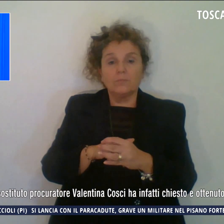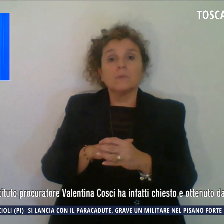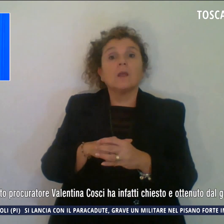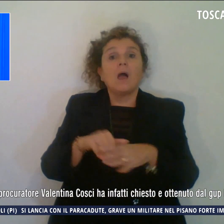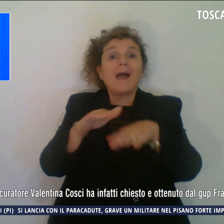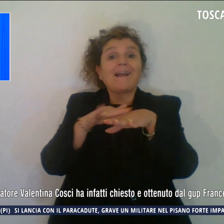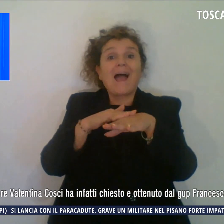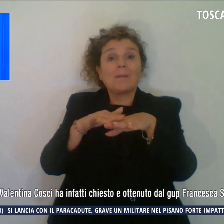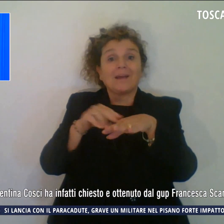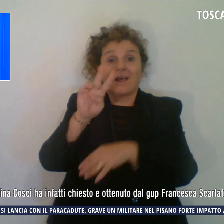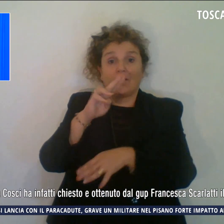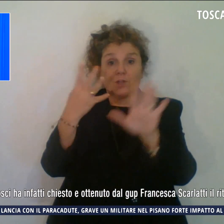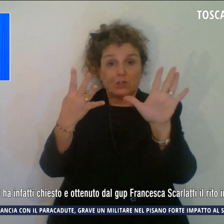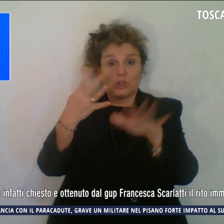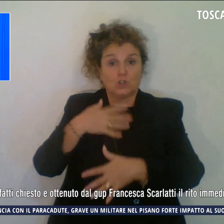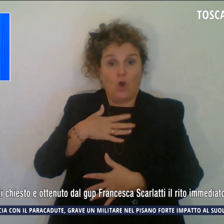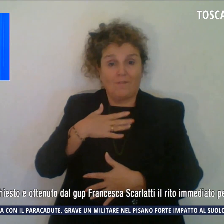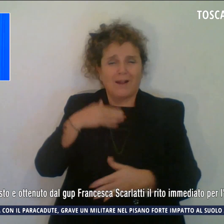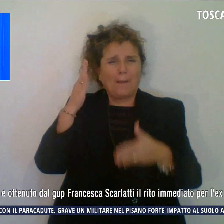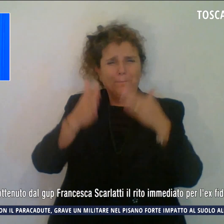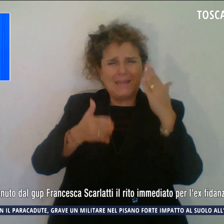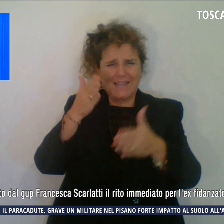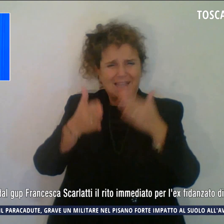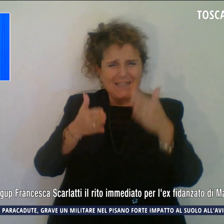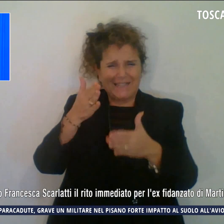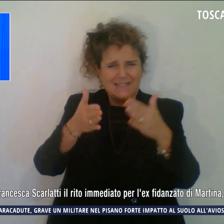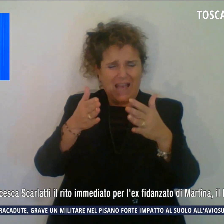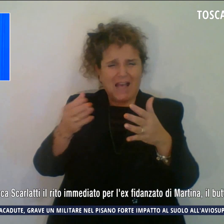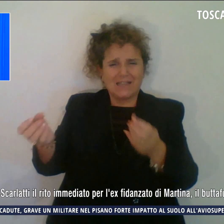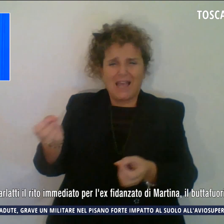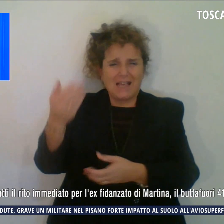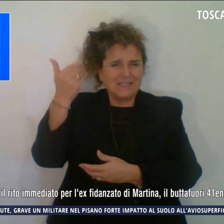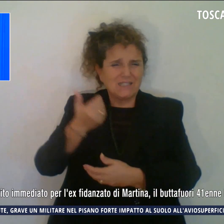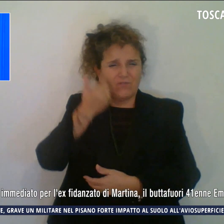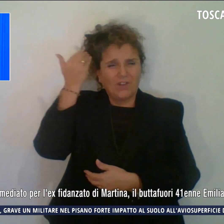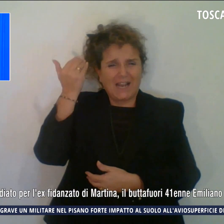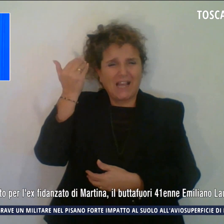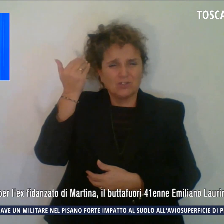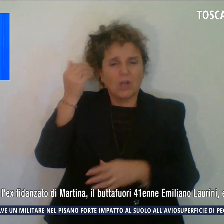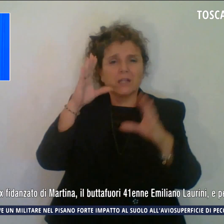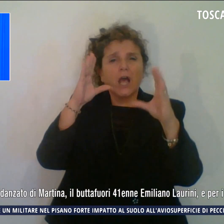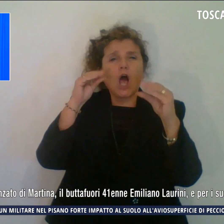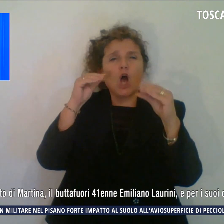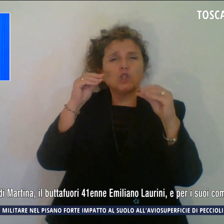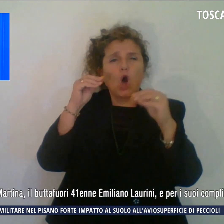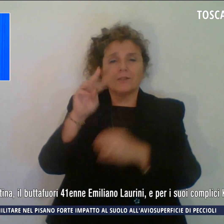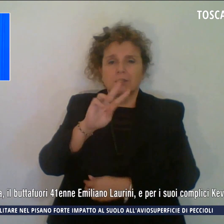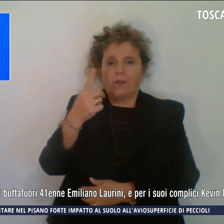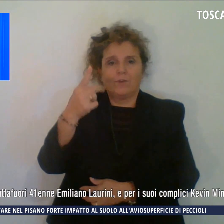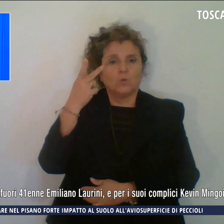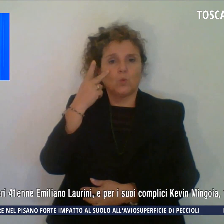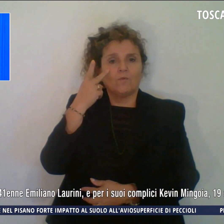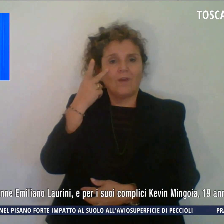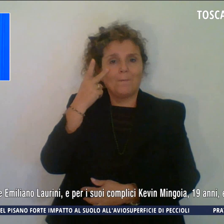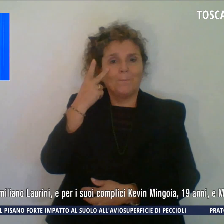29enne, picchiata e sfregiata, la notte del 21 febbraio, nell